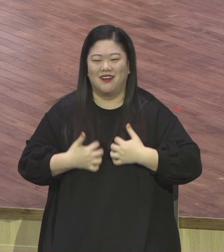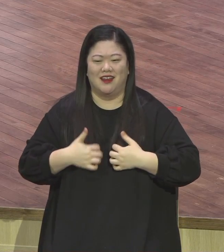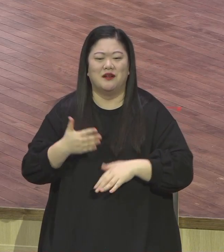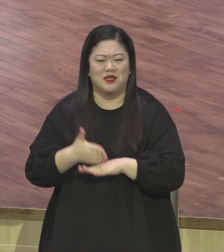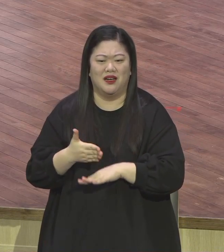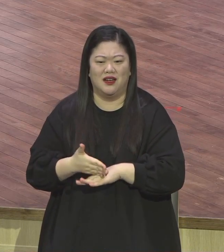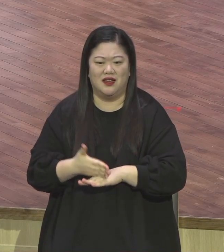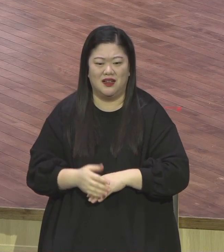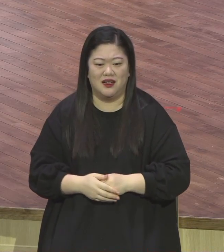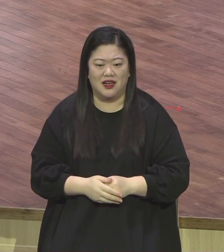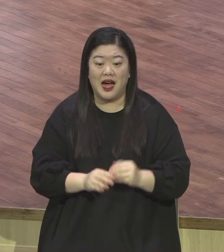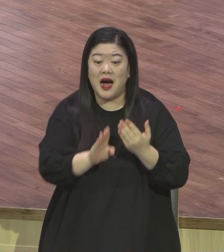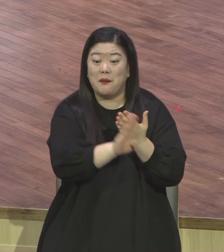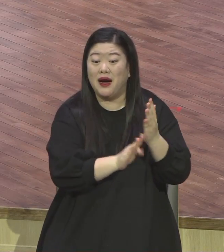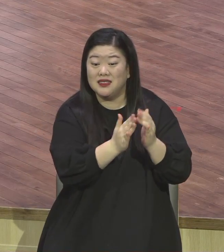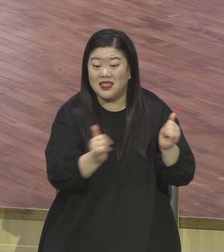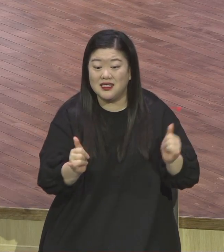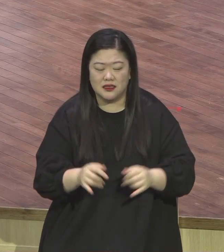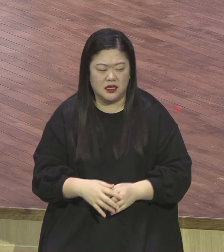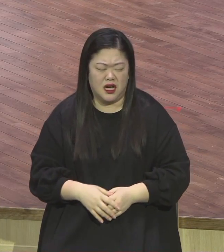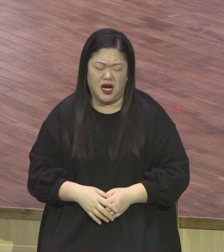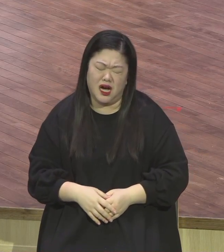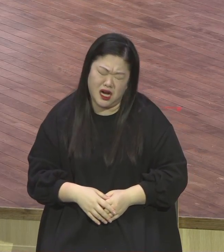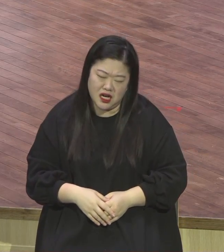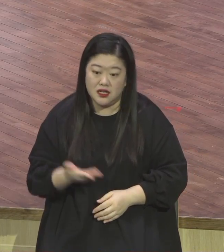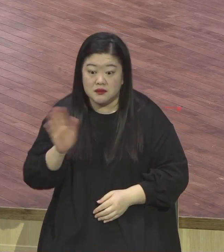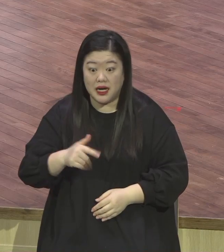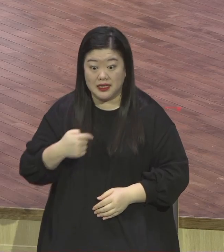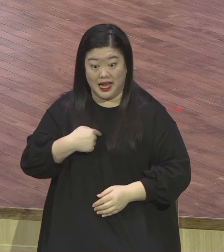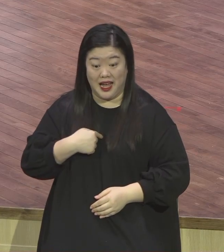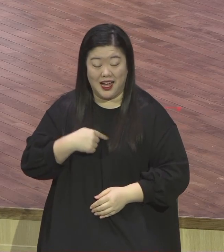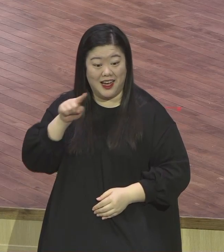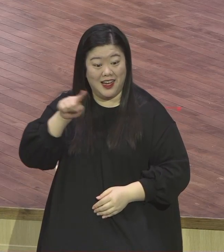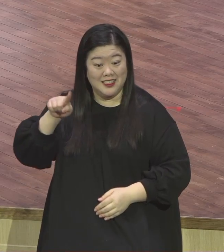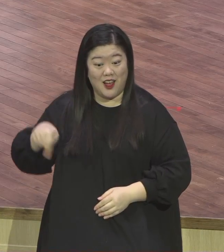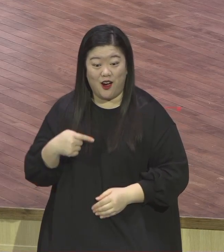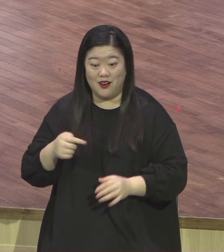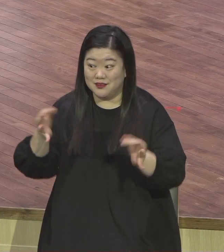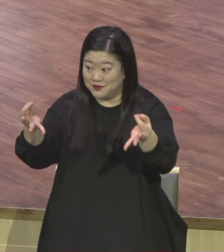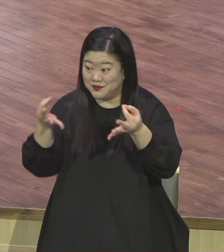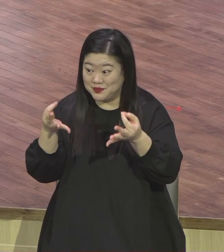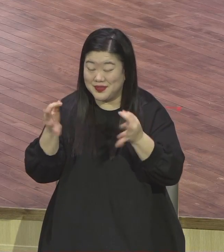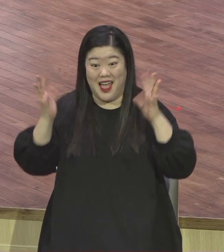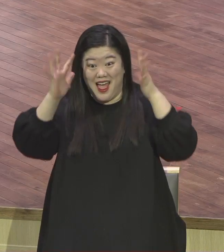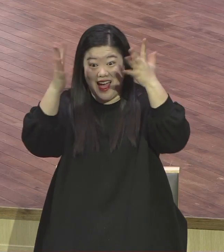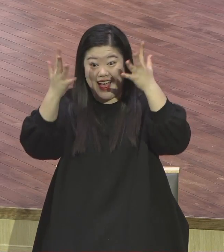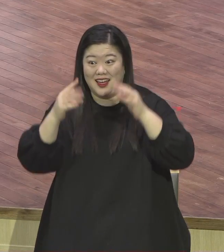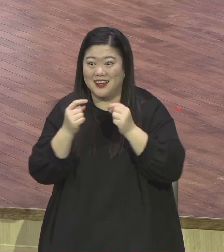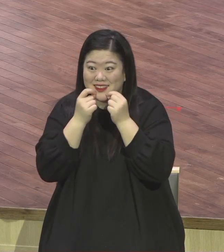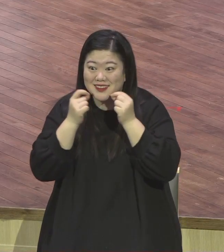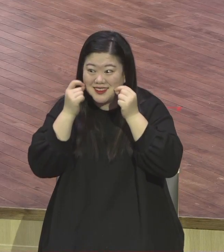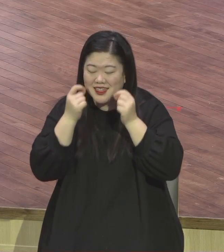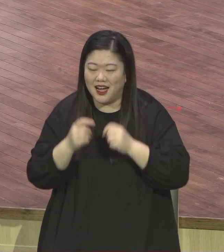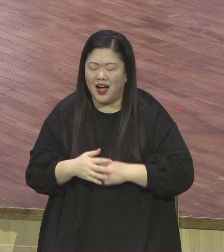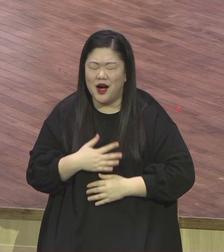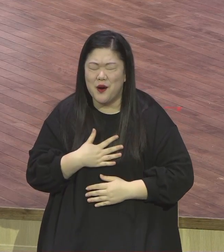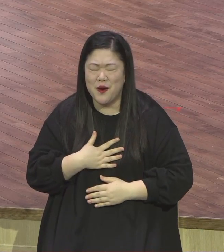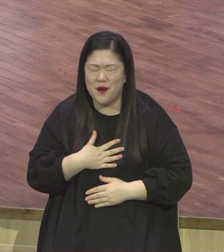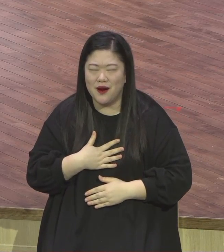그런데 나를 보고 웃어요. 아무 말 다 어떤 사람 그냥 웃어요. 아 목사가 무슨 존재는